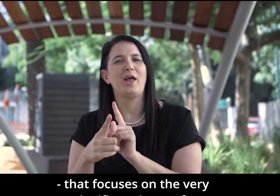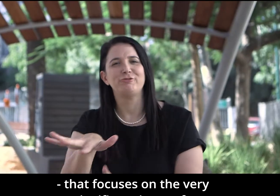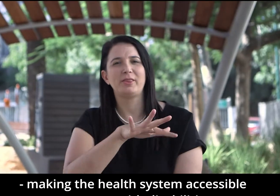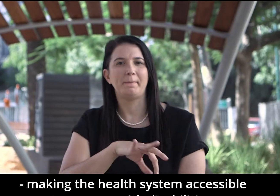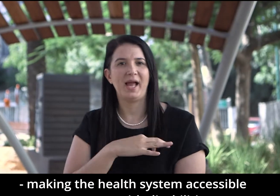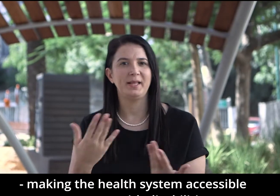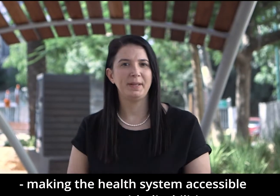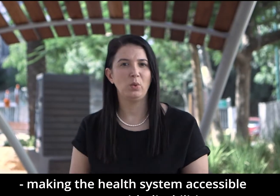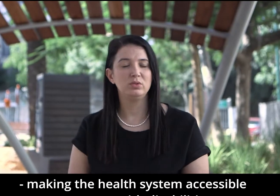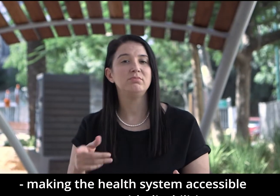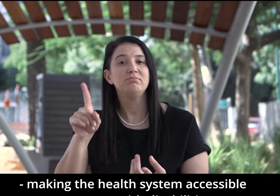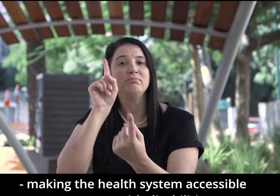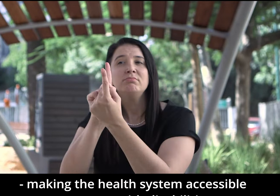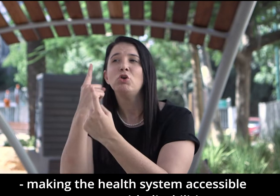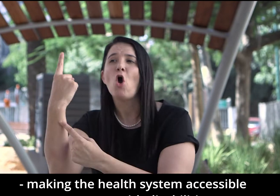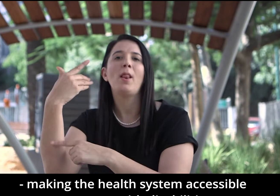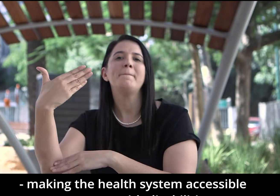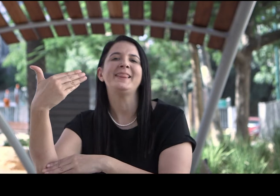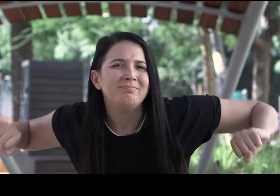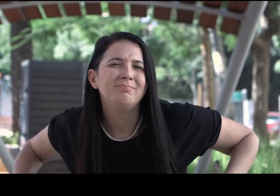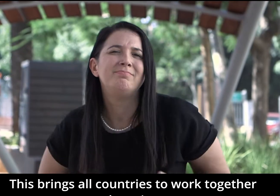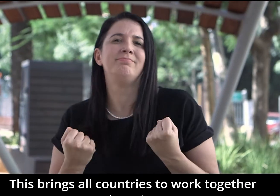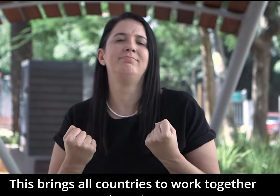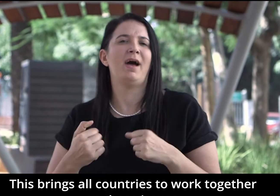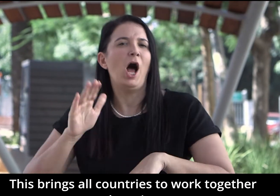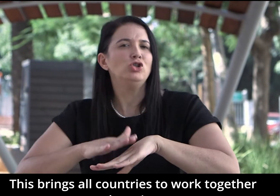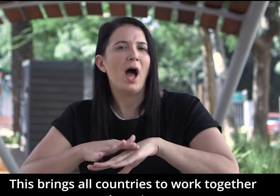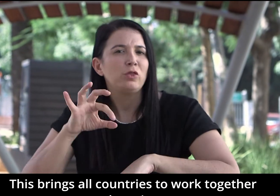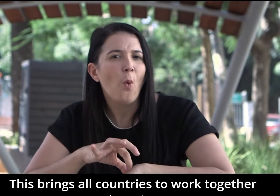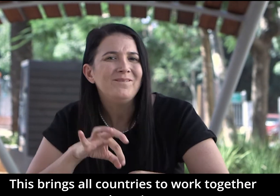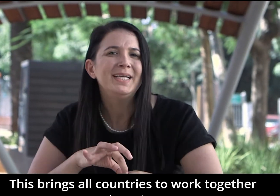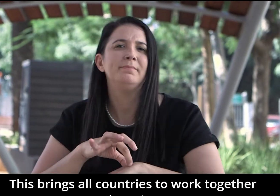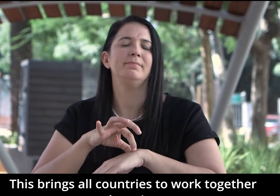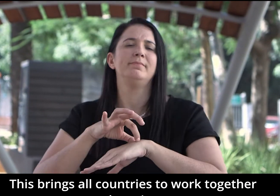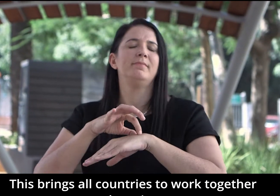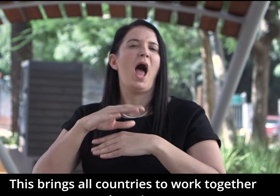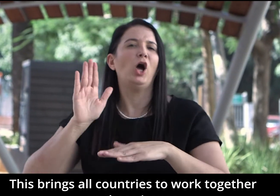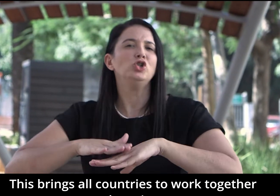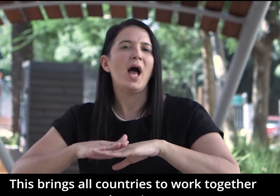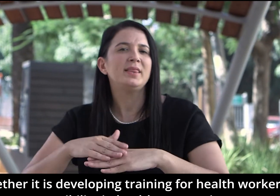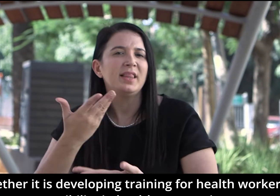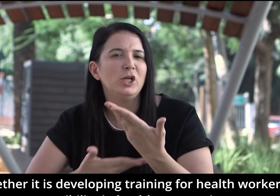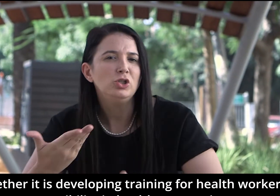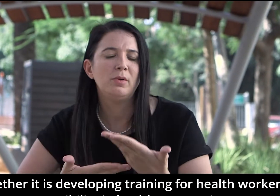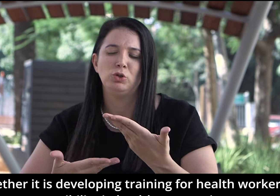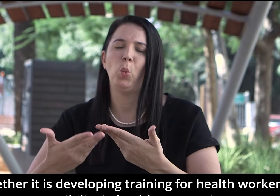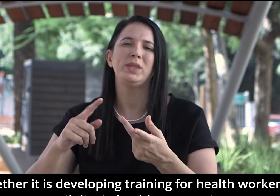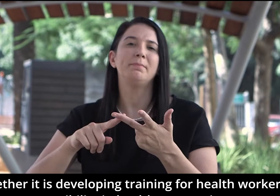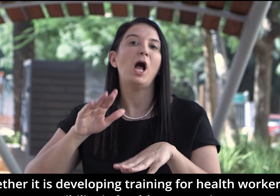משמעותי שזה הנגשת מערכת הבריאות לאנשים עם מוגבלויות זה מרותם את כל המדינות הנושאים זה הכשרה של צוותי רפואיים, זה